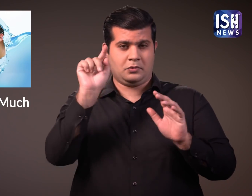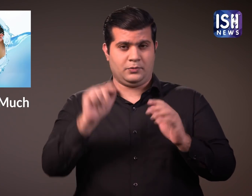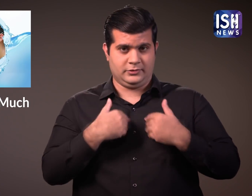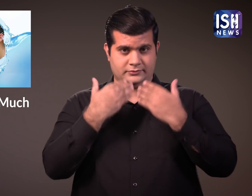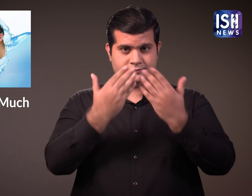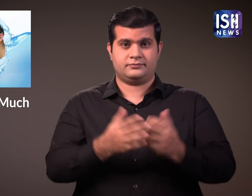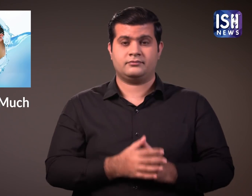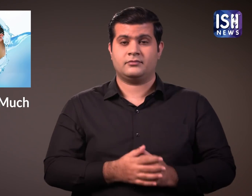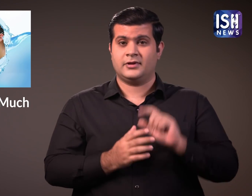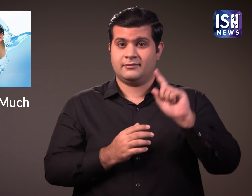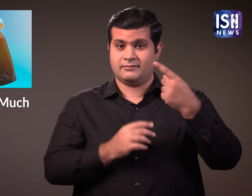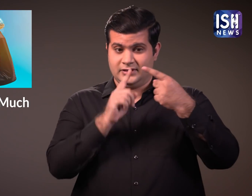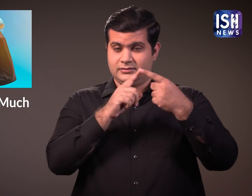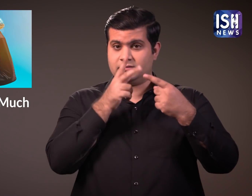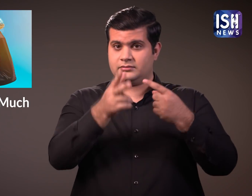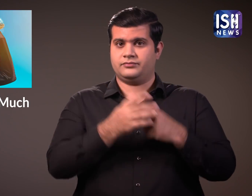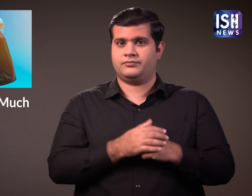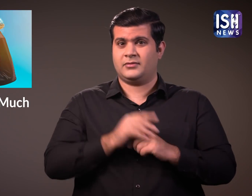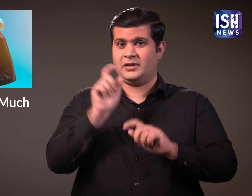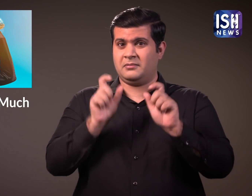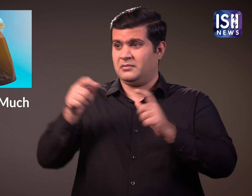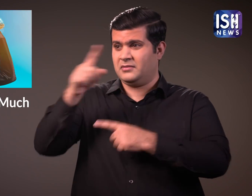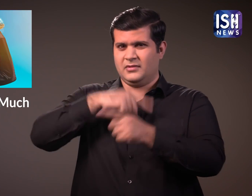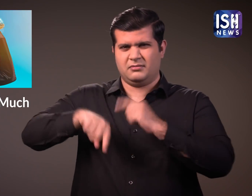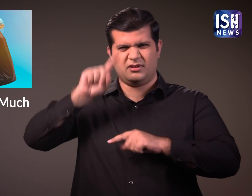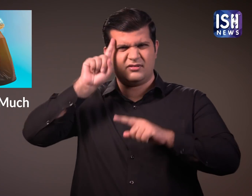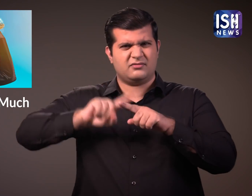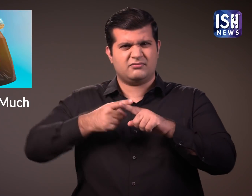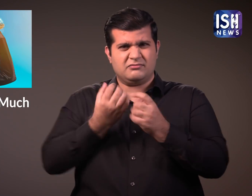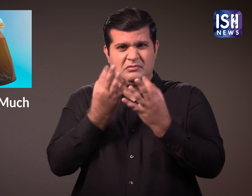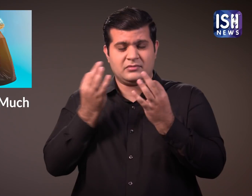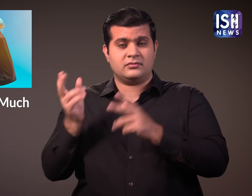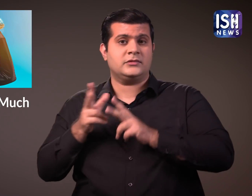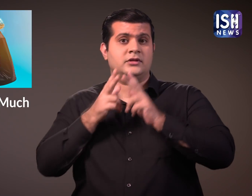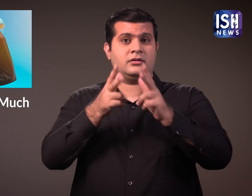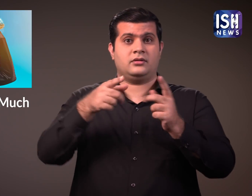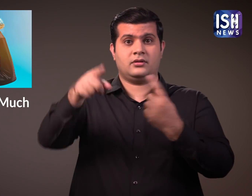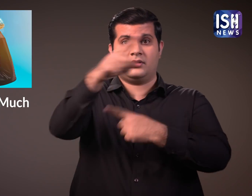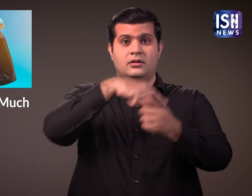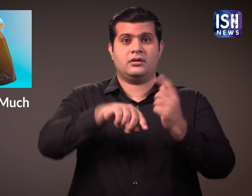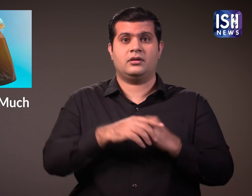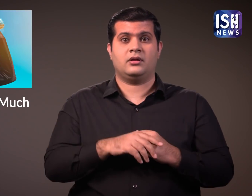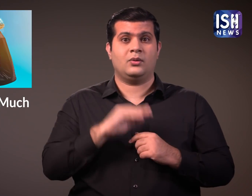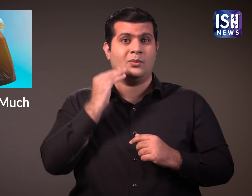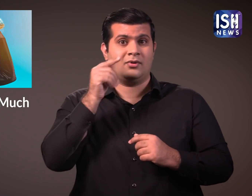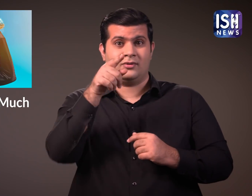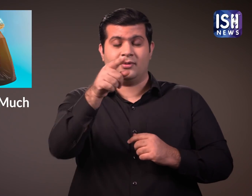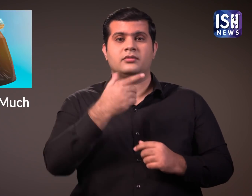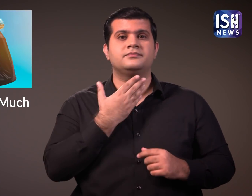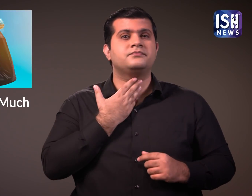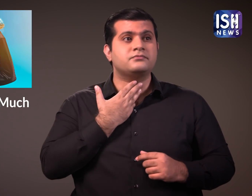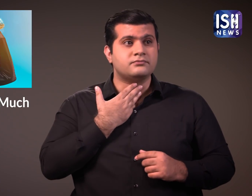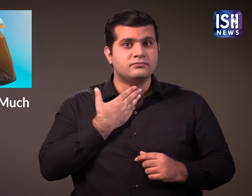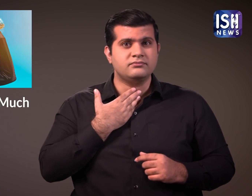बताता हूँ वेशिशग्यों का सुझाव है कि आप तभी पानी पीए जब आपको प्यास लगे या निर्जलित मैसूस हो